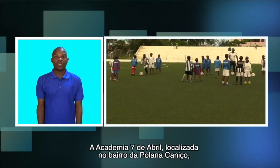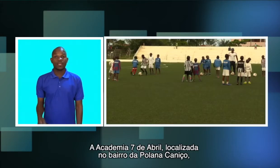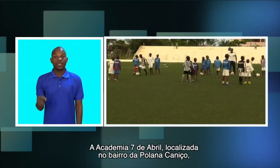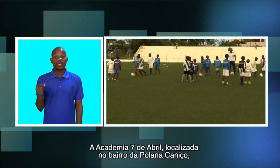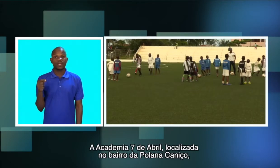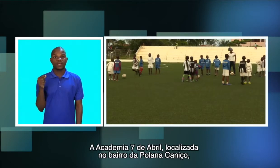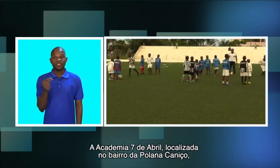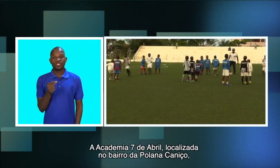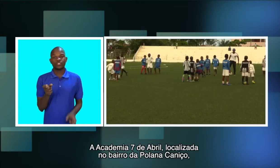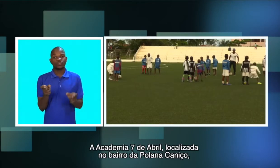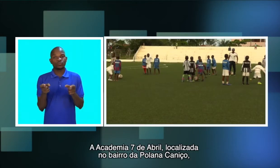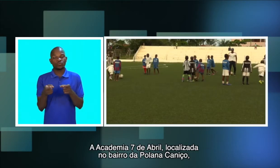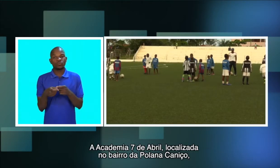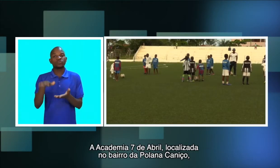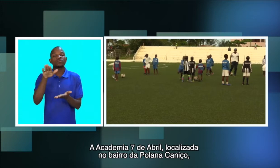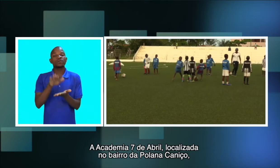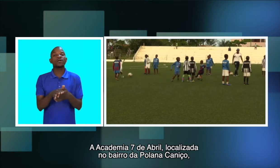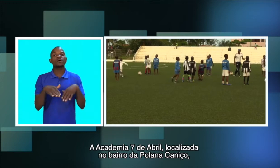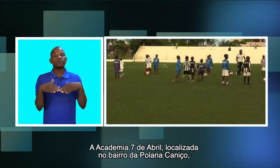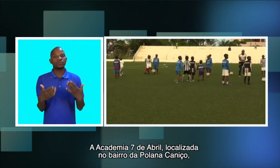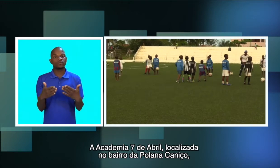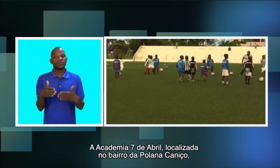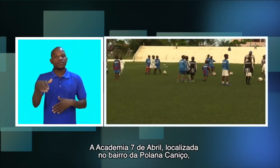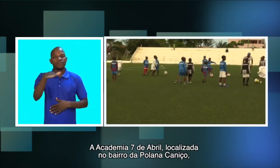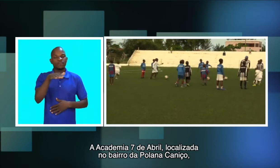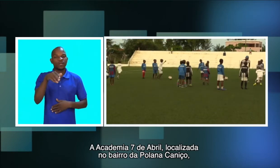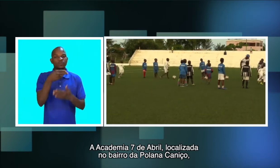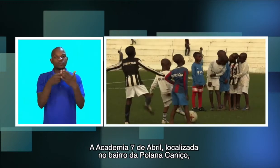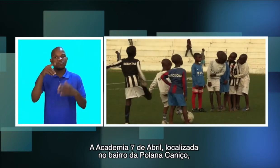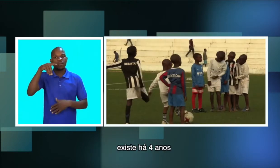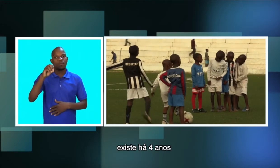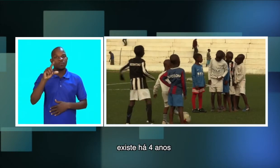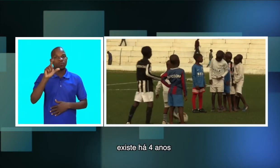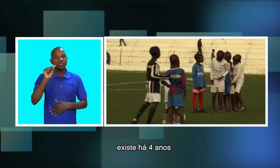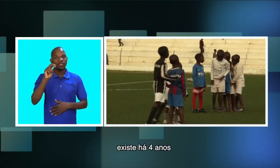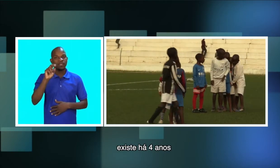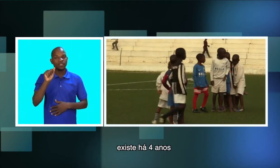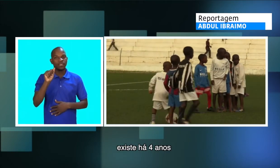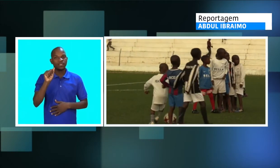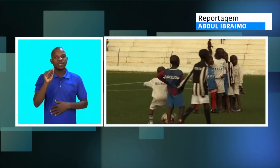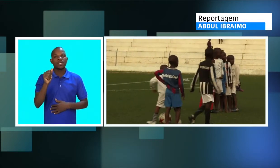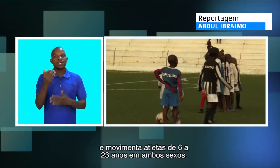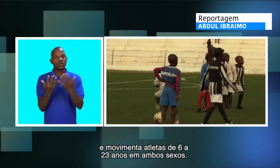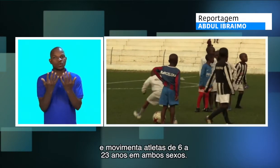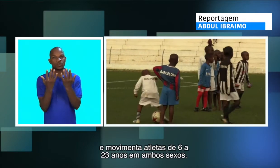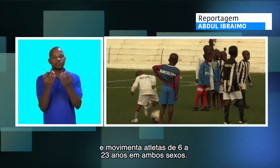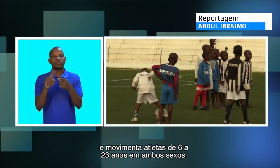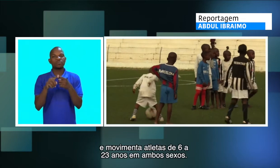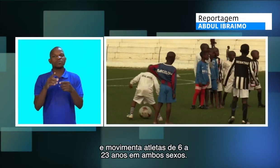Academia 7 de Abril, localizada no bairro da Polana Caniço, existem há 4 anos e movimenta atletas